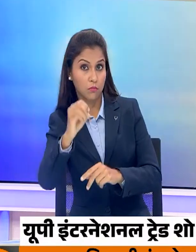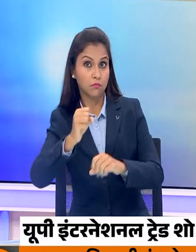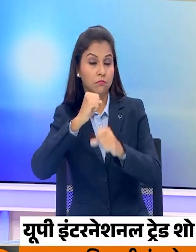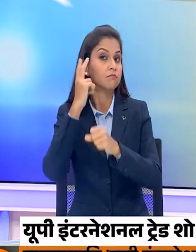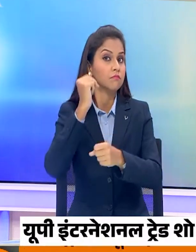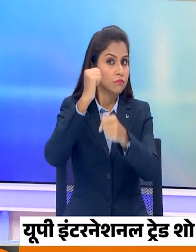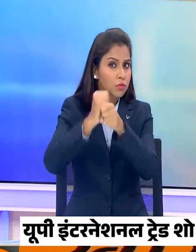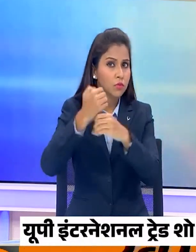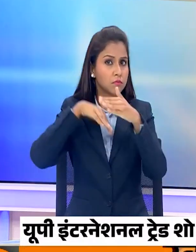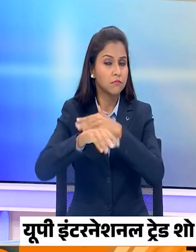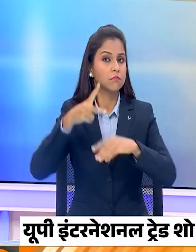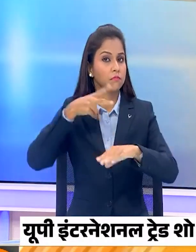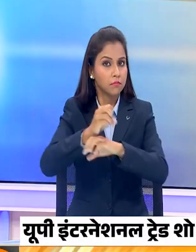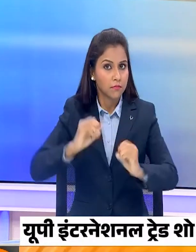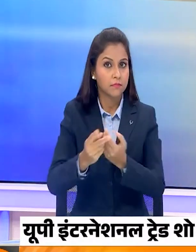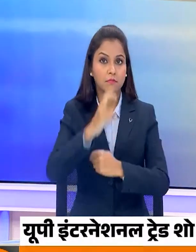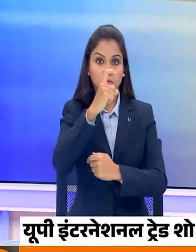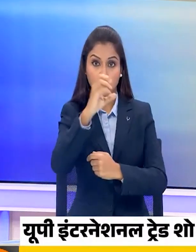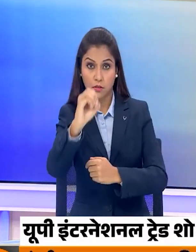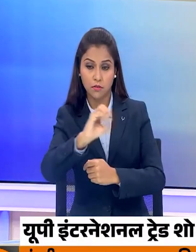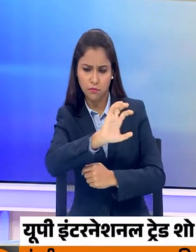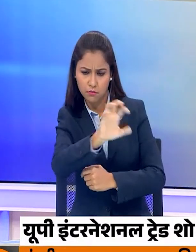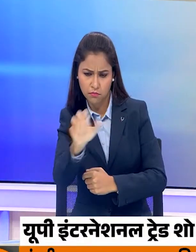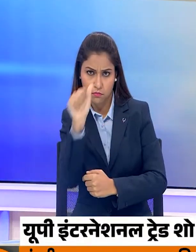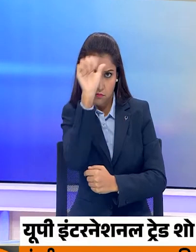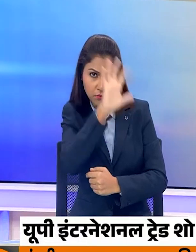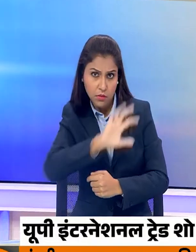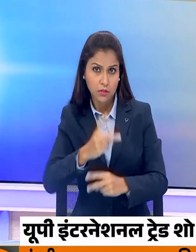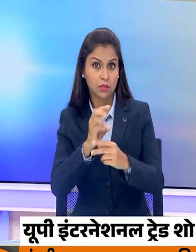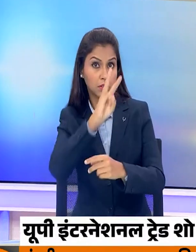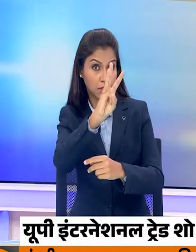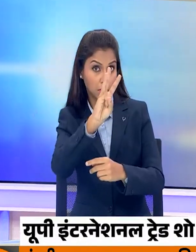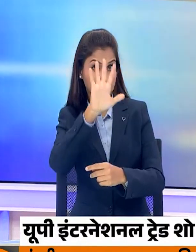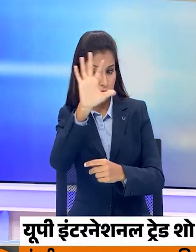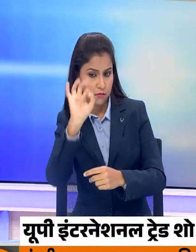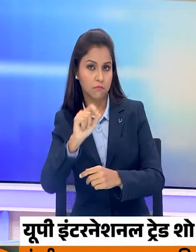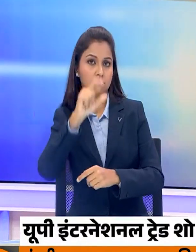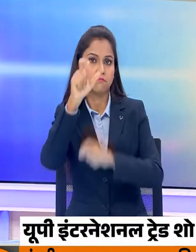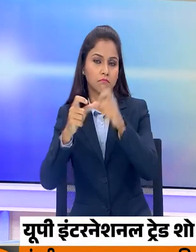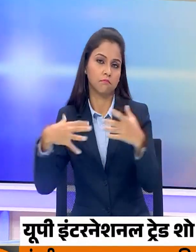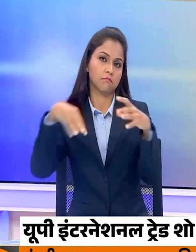नोईडा में करेंगे शुभारम सत्तर देशों के 350 उद्यमी होंगे शामिल